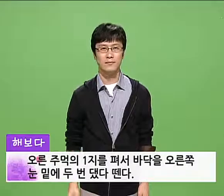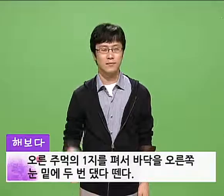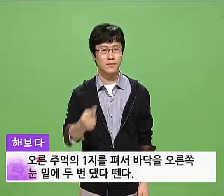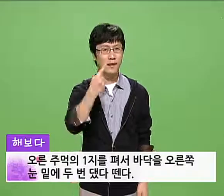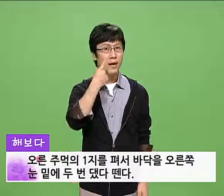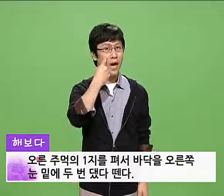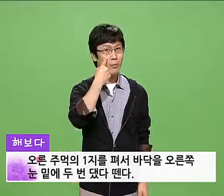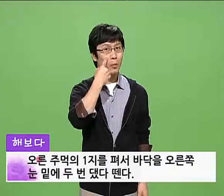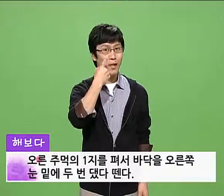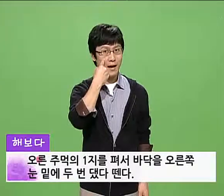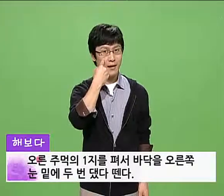해보다